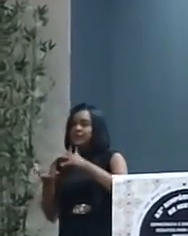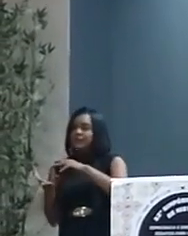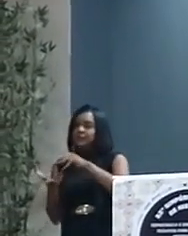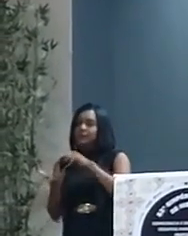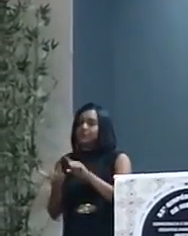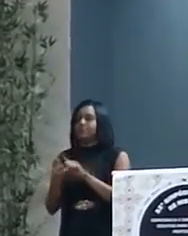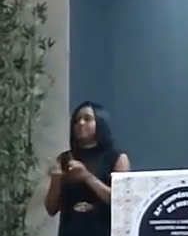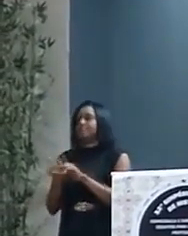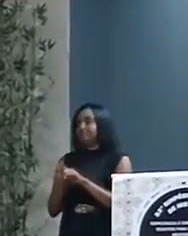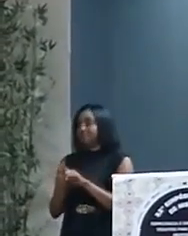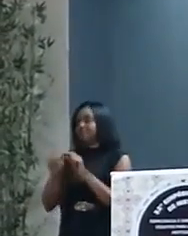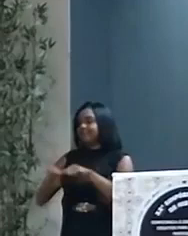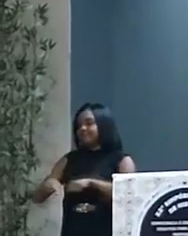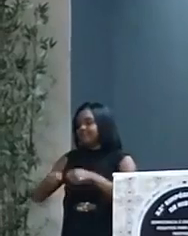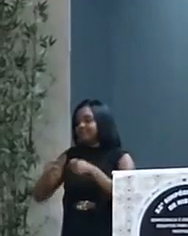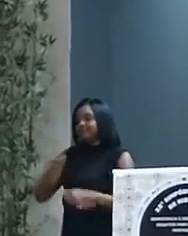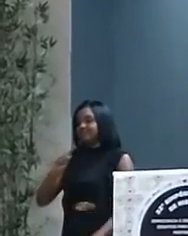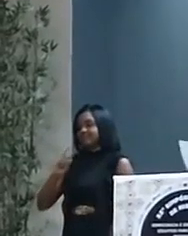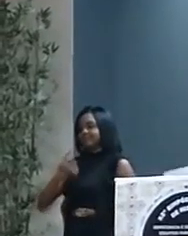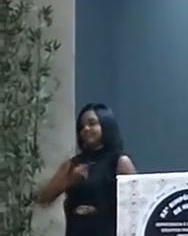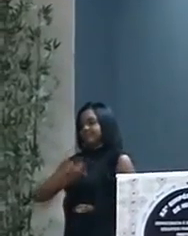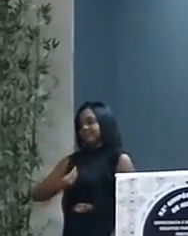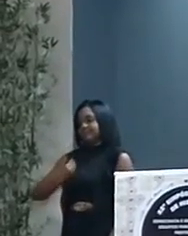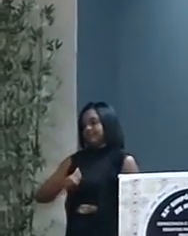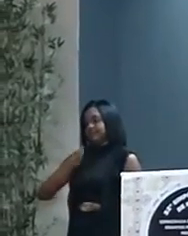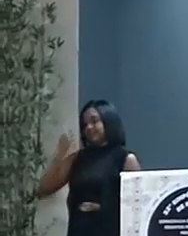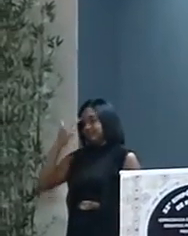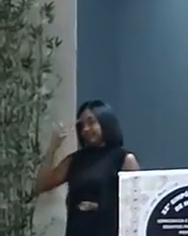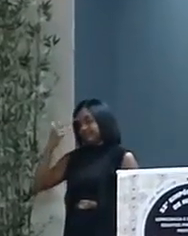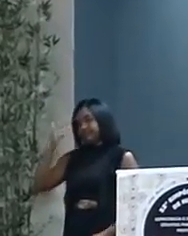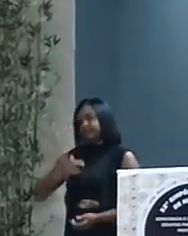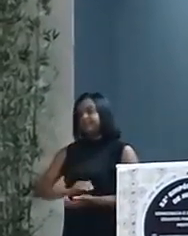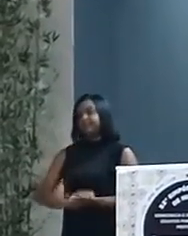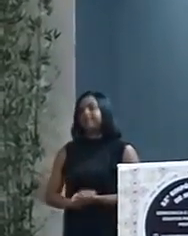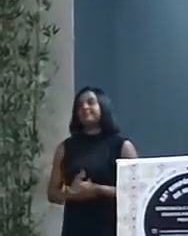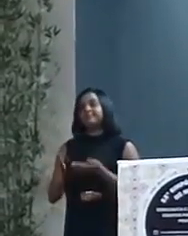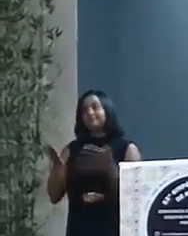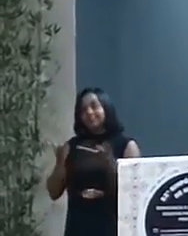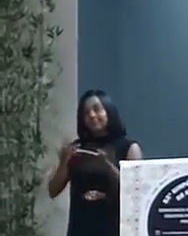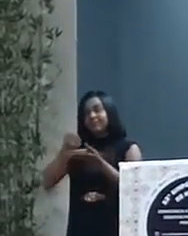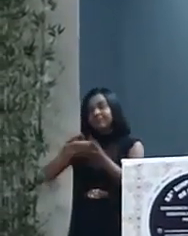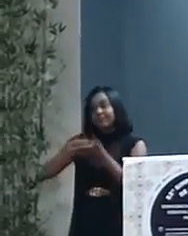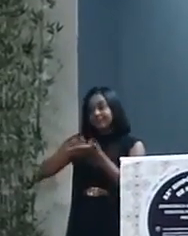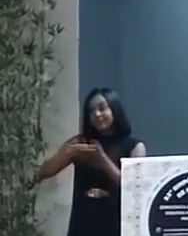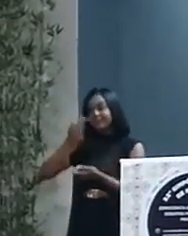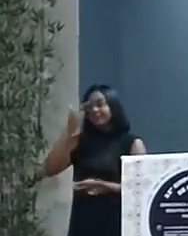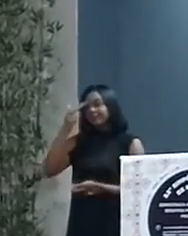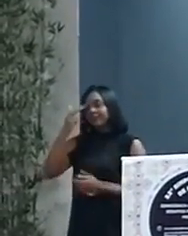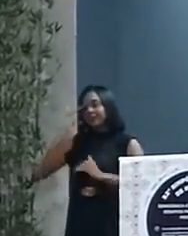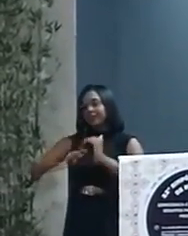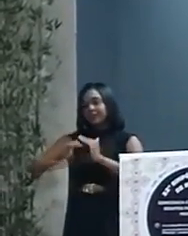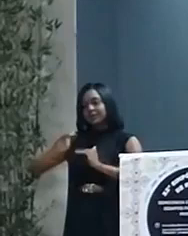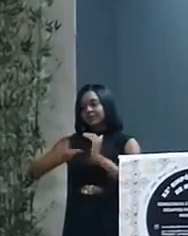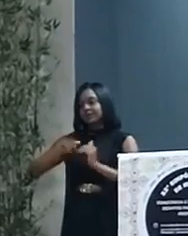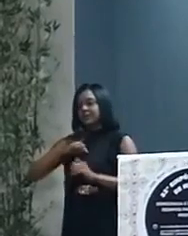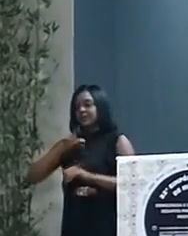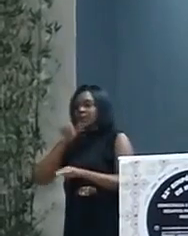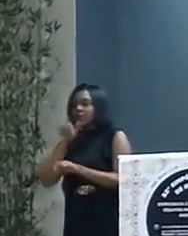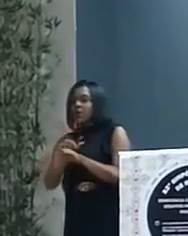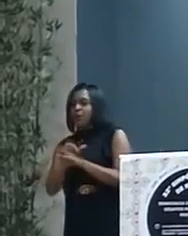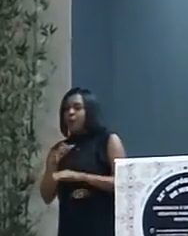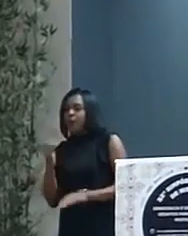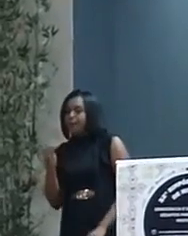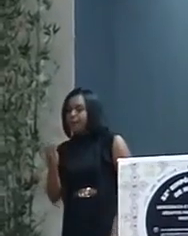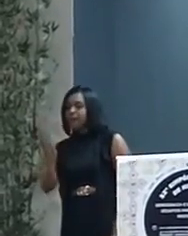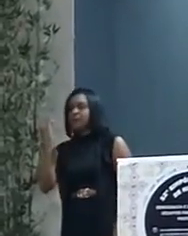e também tornam possível a nossa existência histórica. Nessa luta, a historiografia profissional tem um papel relevante,